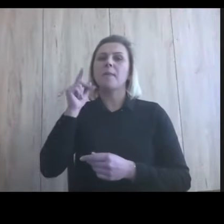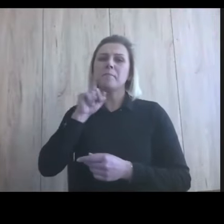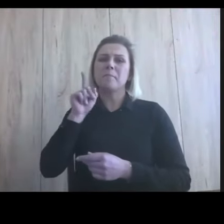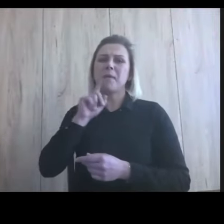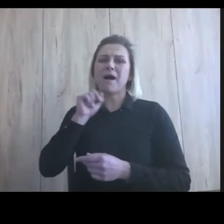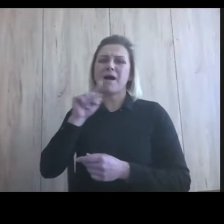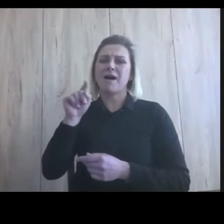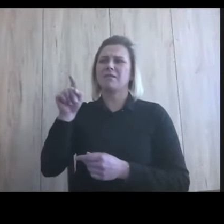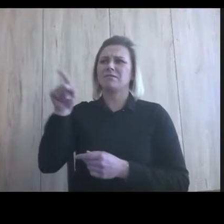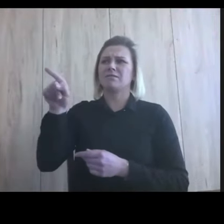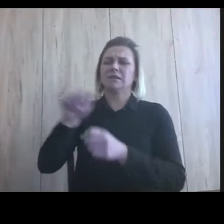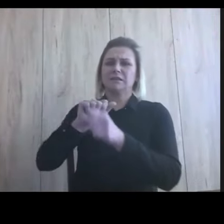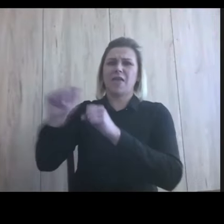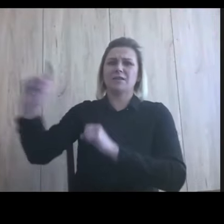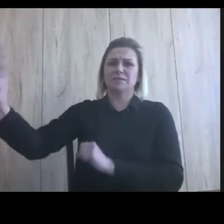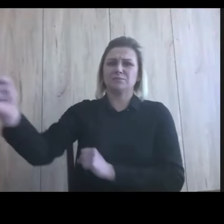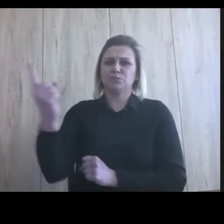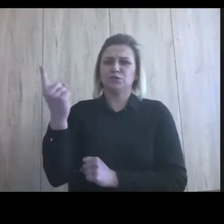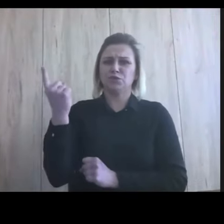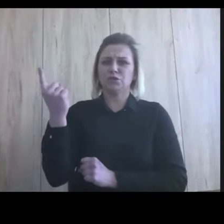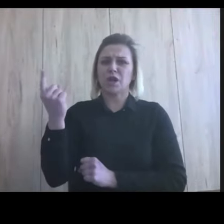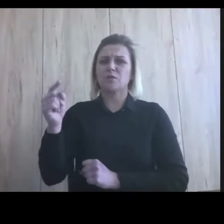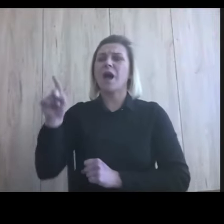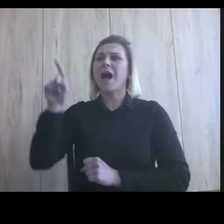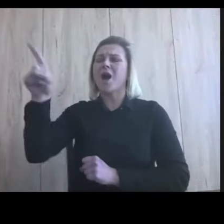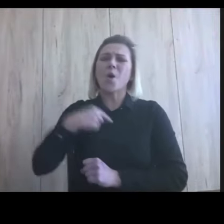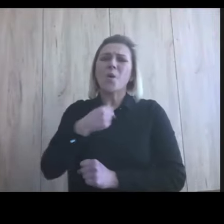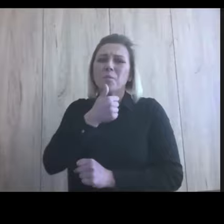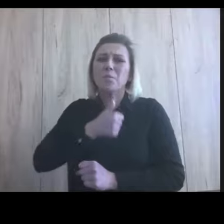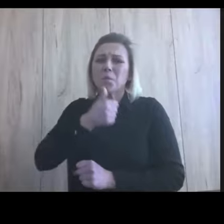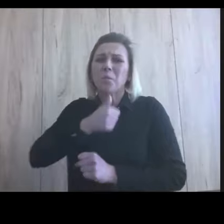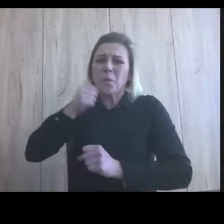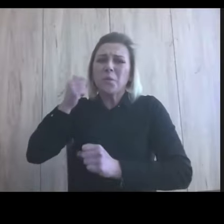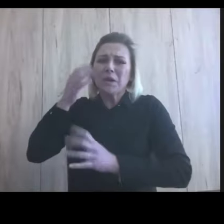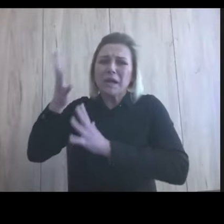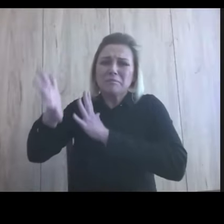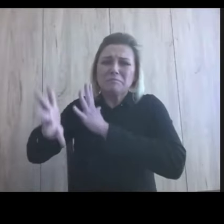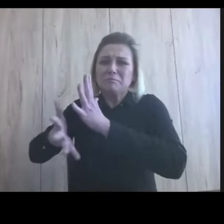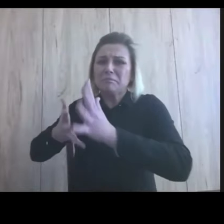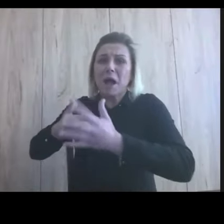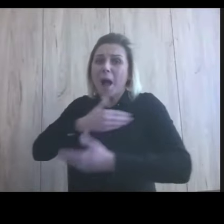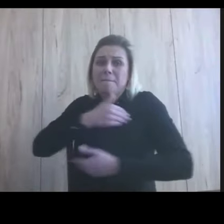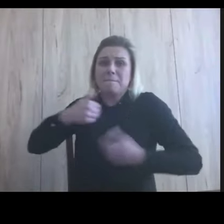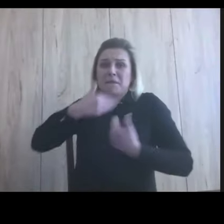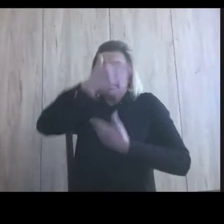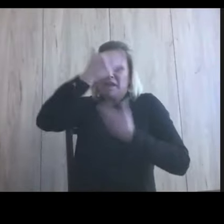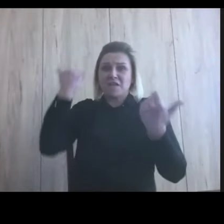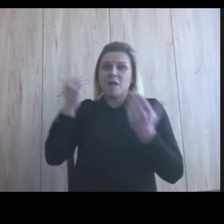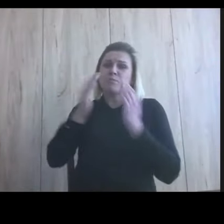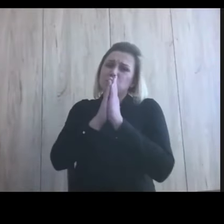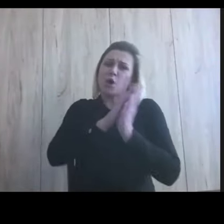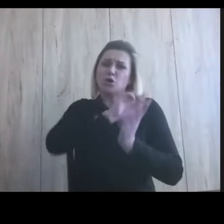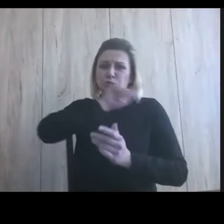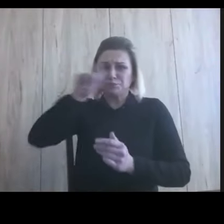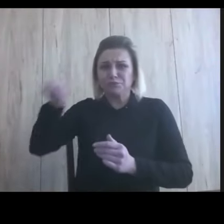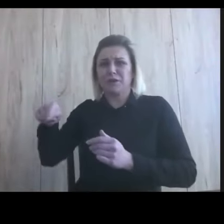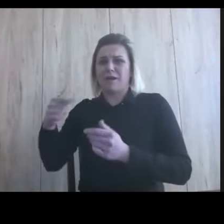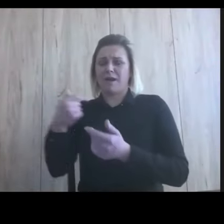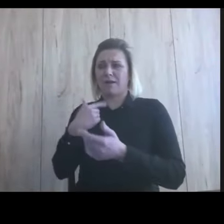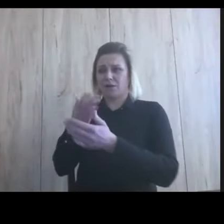nie wie, znaczy on próbuje coś nam zamigać, my nie wiemy co, gdyby pan mógł przyjechać, bo trzeba mu pomóc,